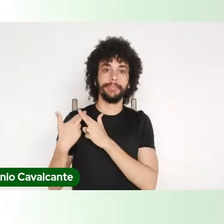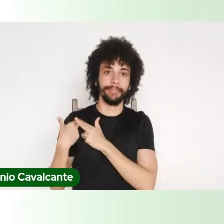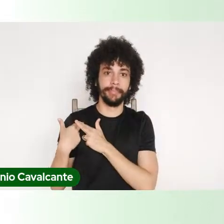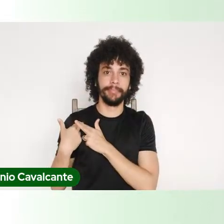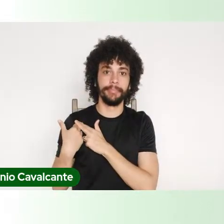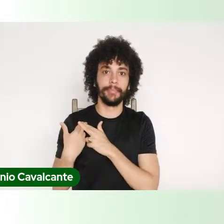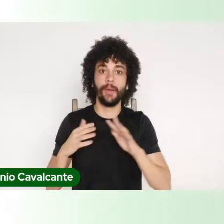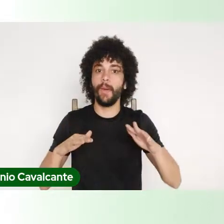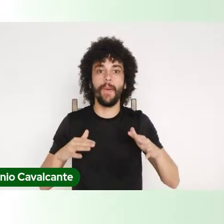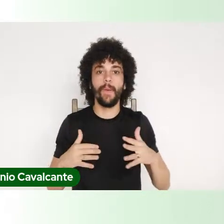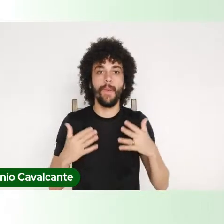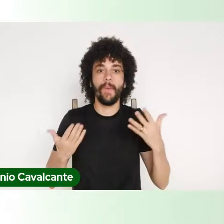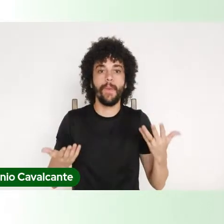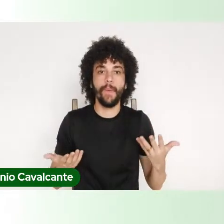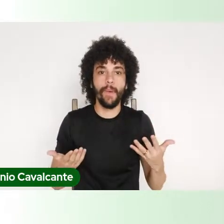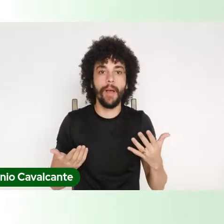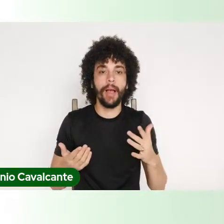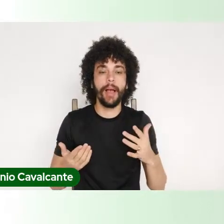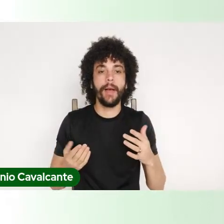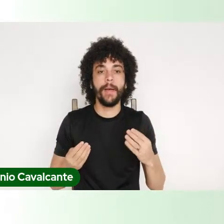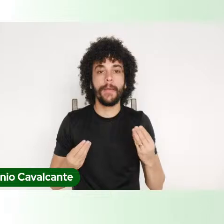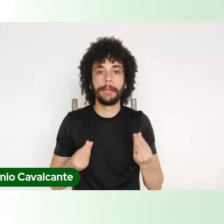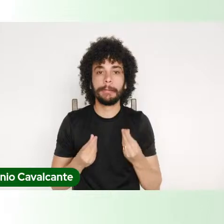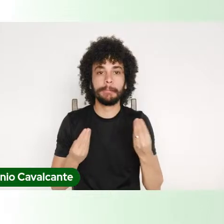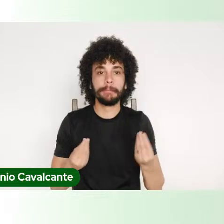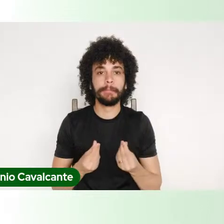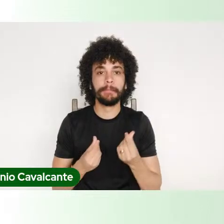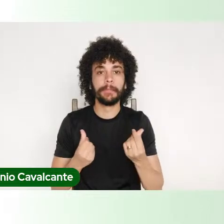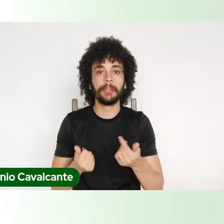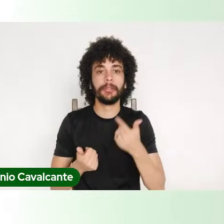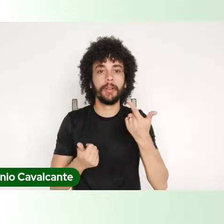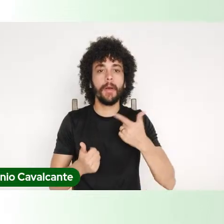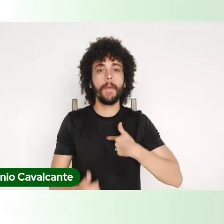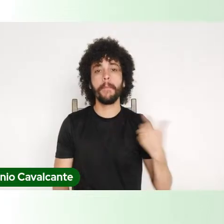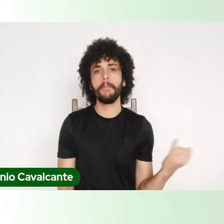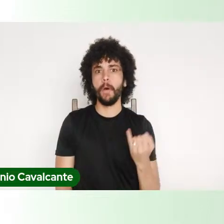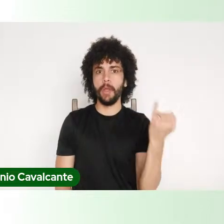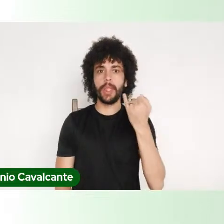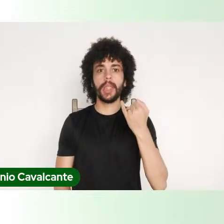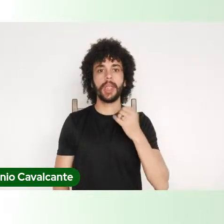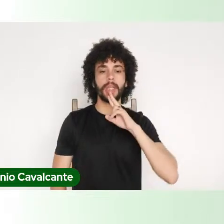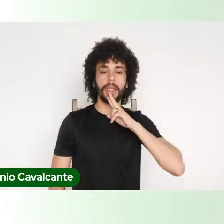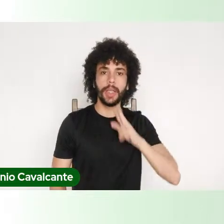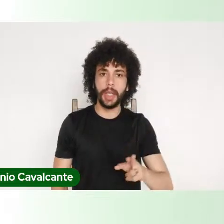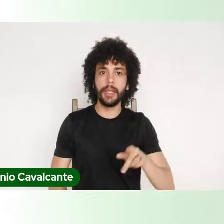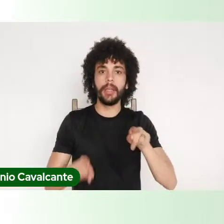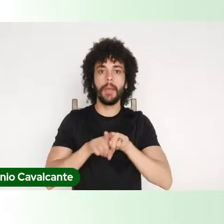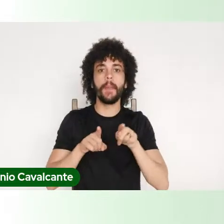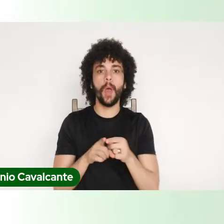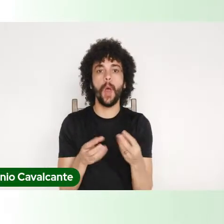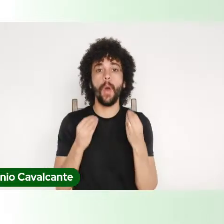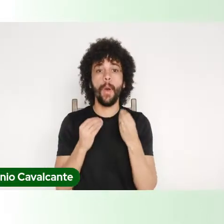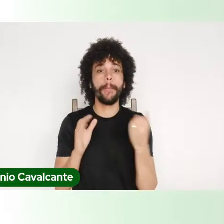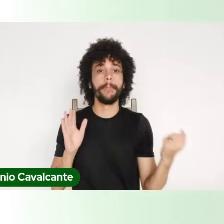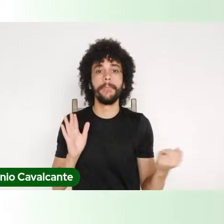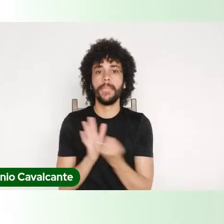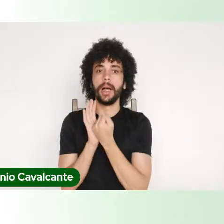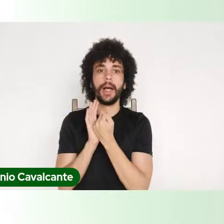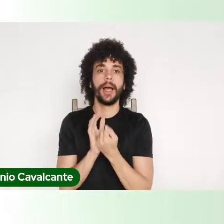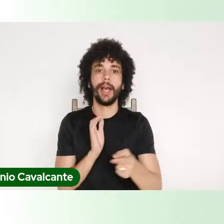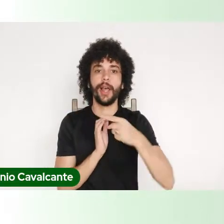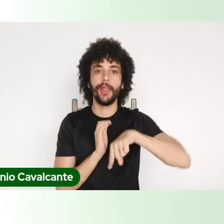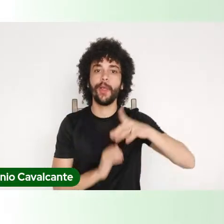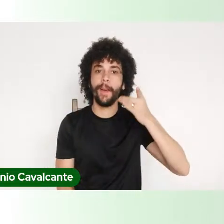qual a sua preponderância, de que forma marcar a sua